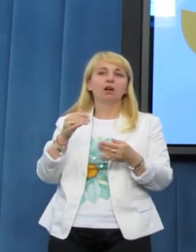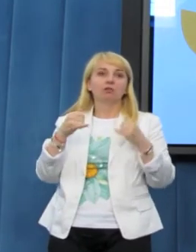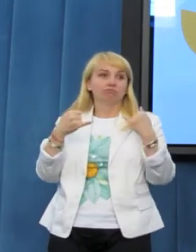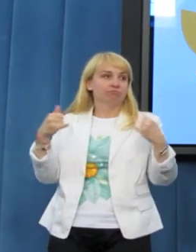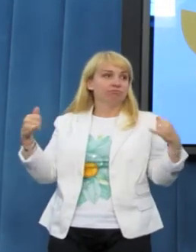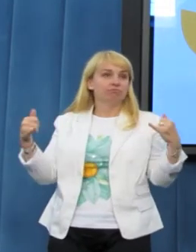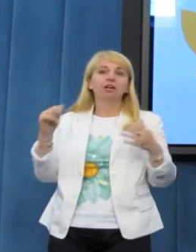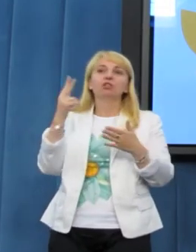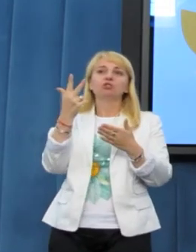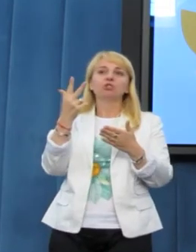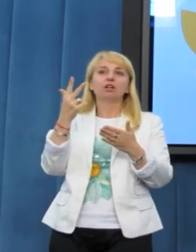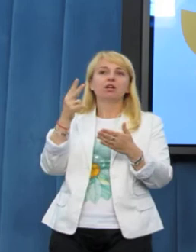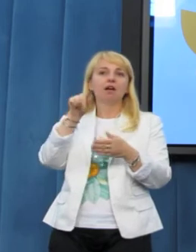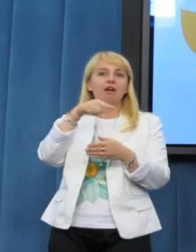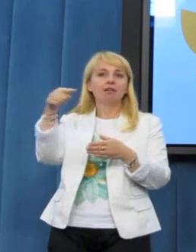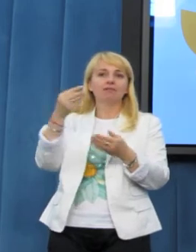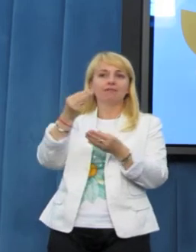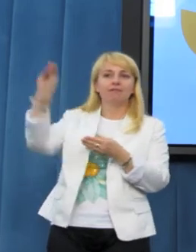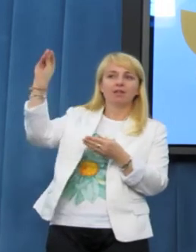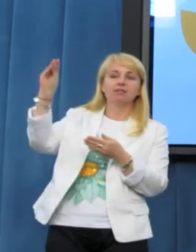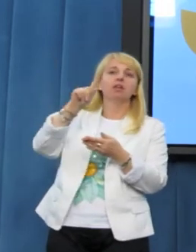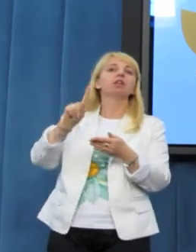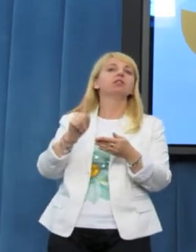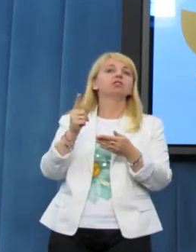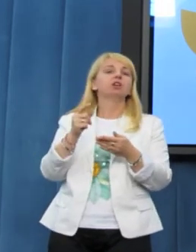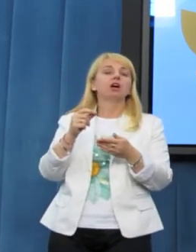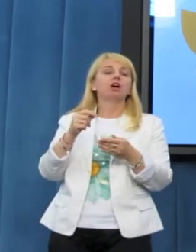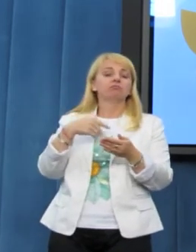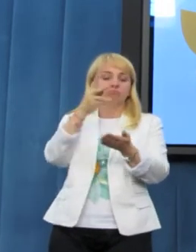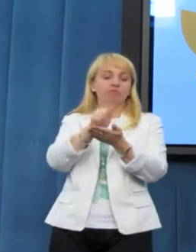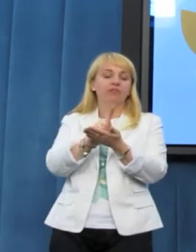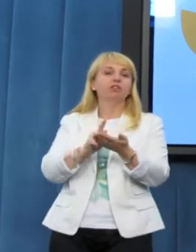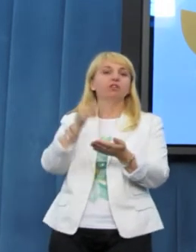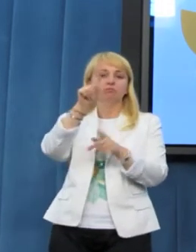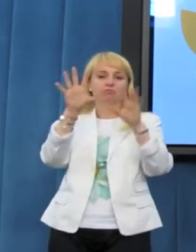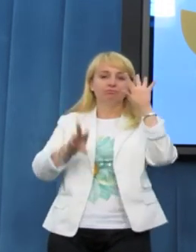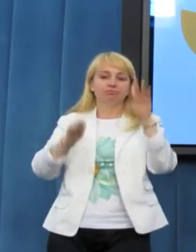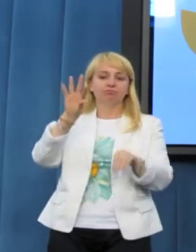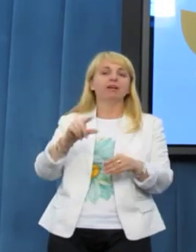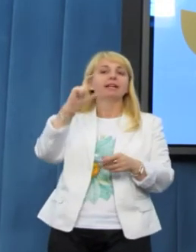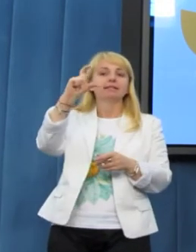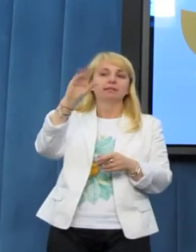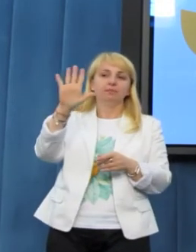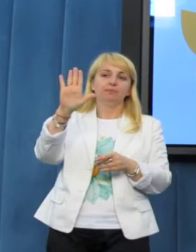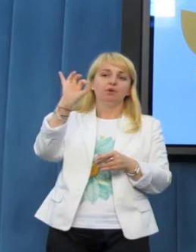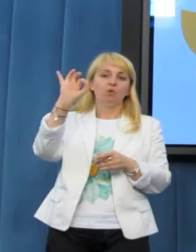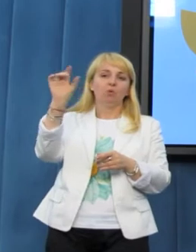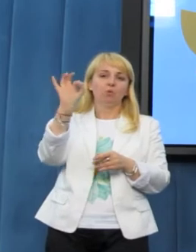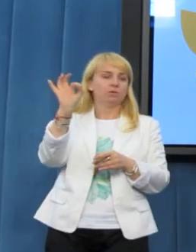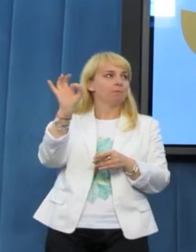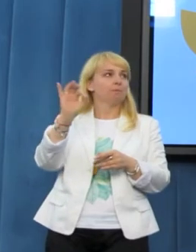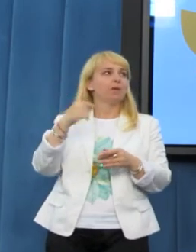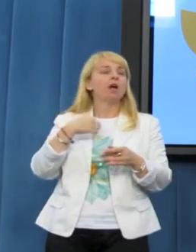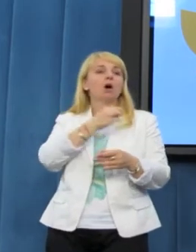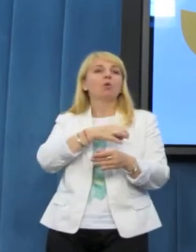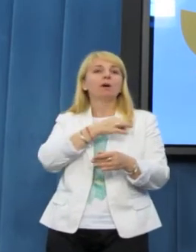trzykrotna w stosunku do sondażu CBOS-u, jeżeli chodzi o poparcie dla ruchu Palikota. W związku